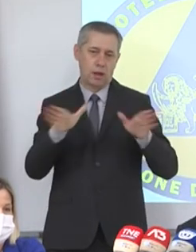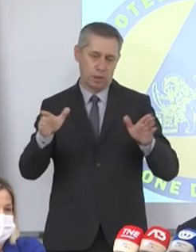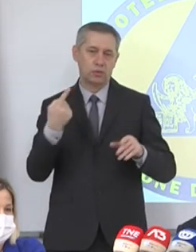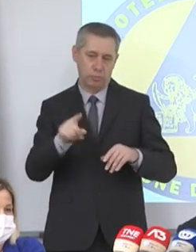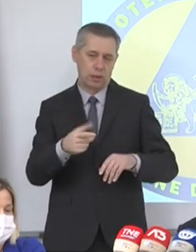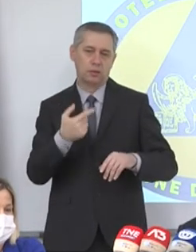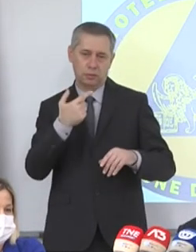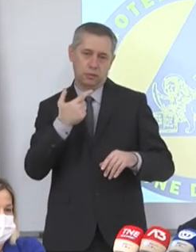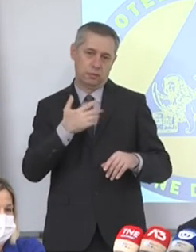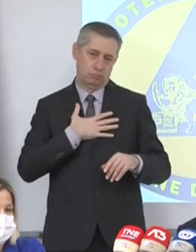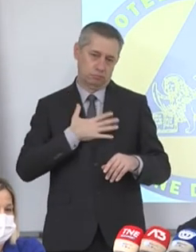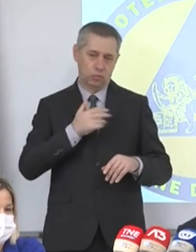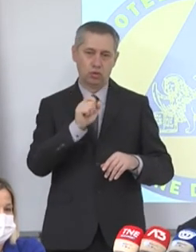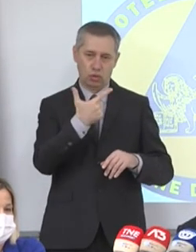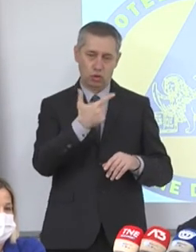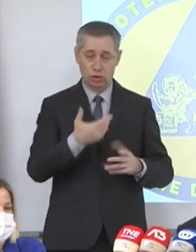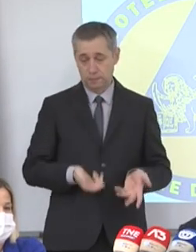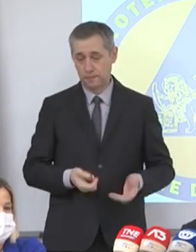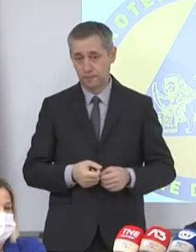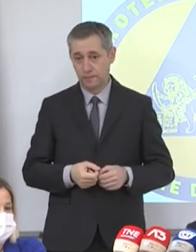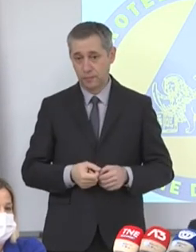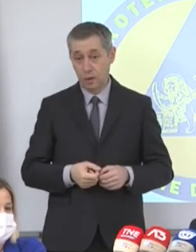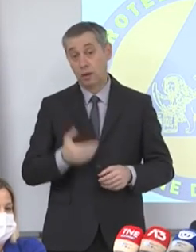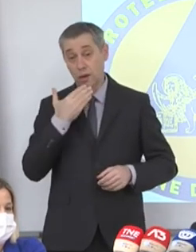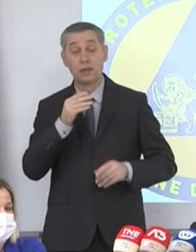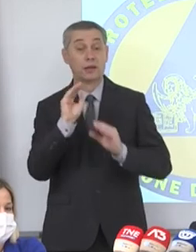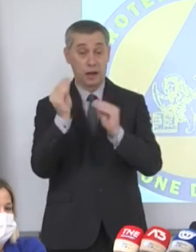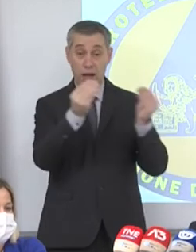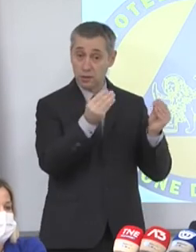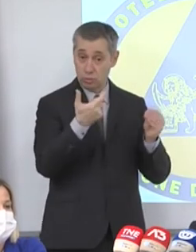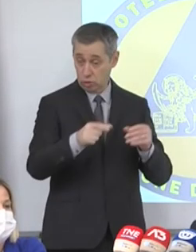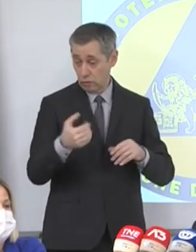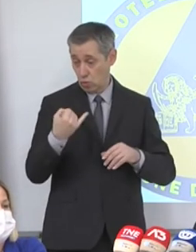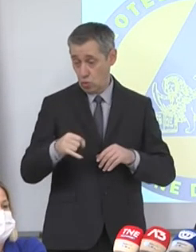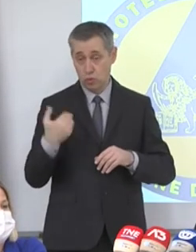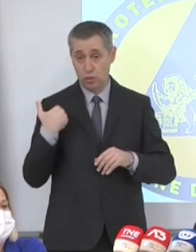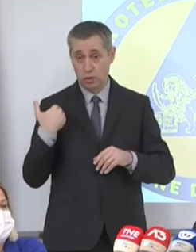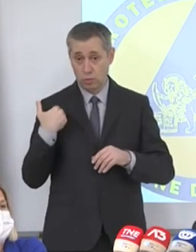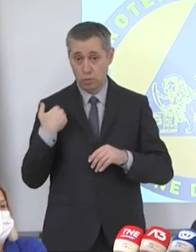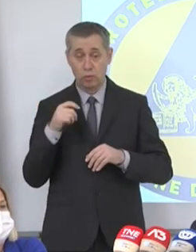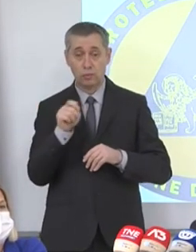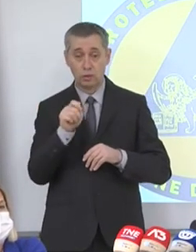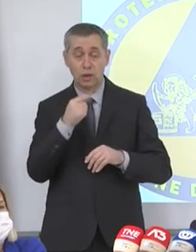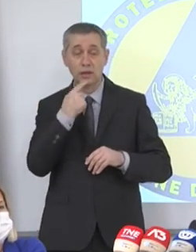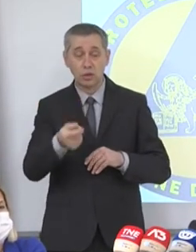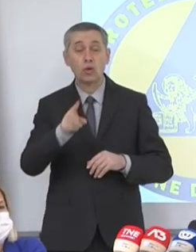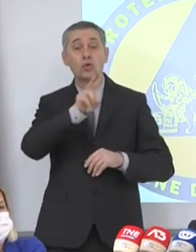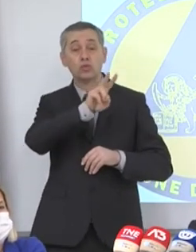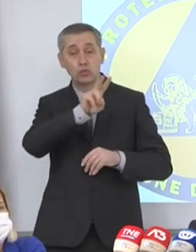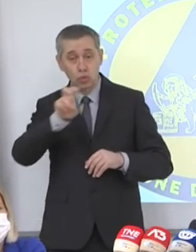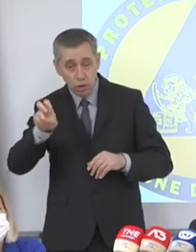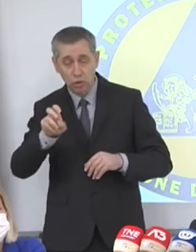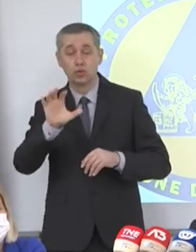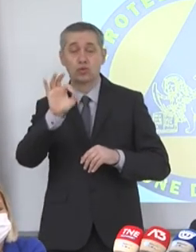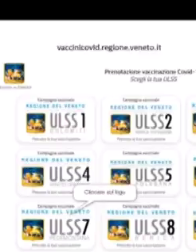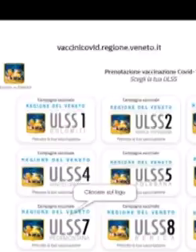Devo ringraziare i ragazzi perché l'ultimo aggiornamento di mezzogiorno ci ha dato 250.000